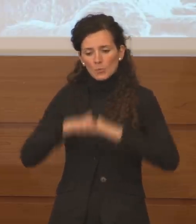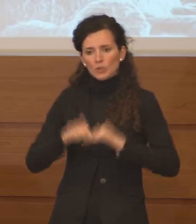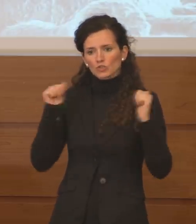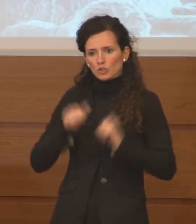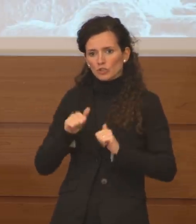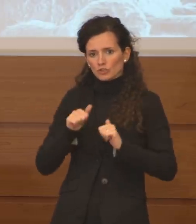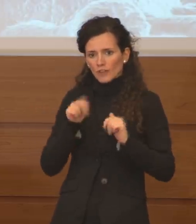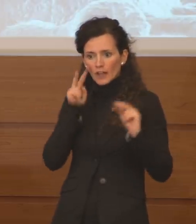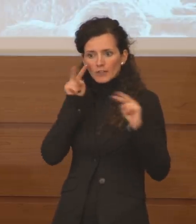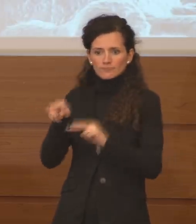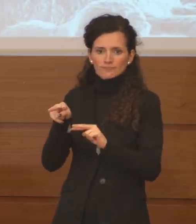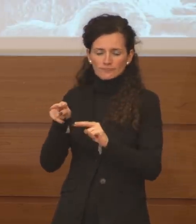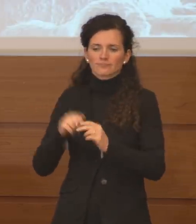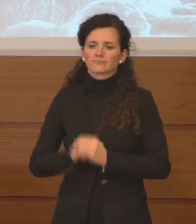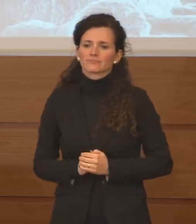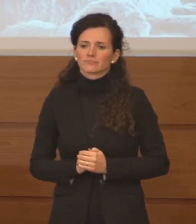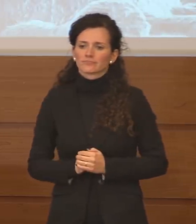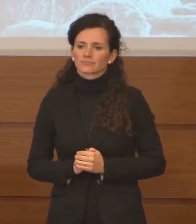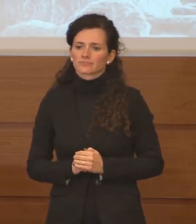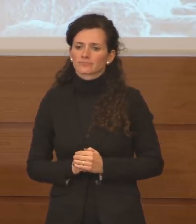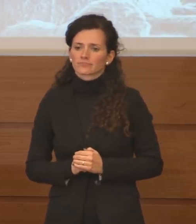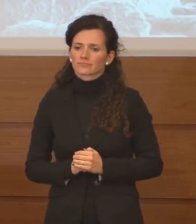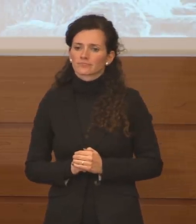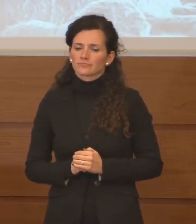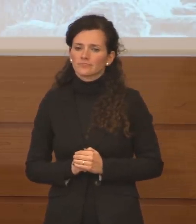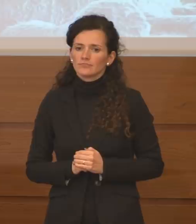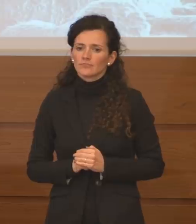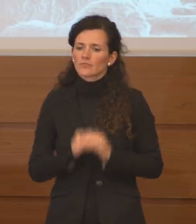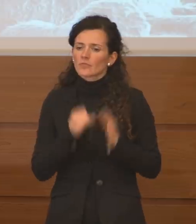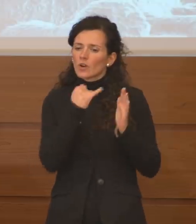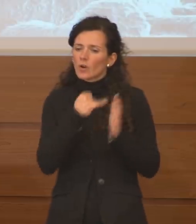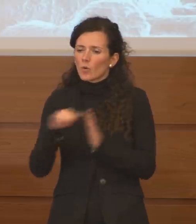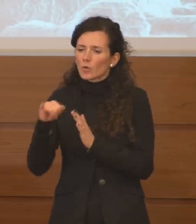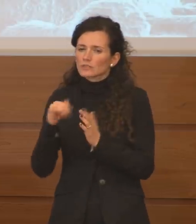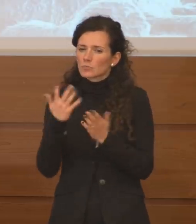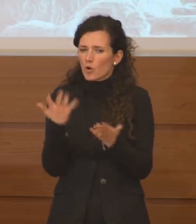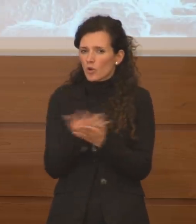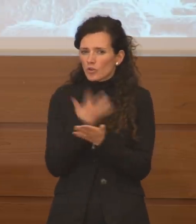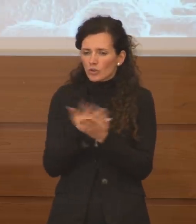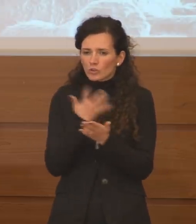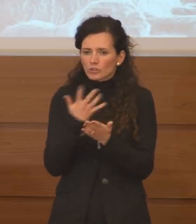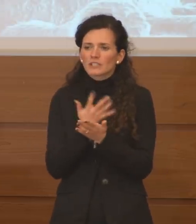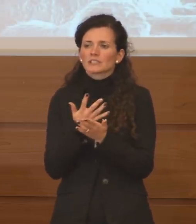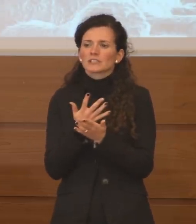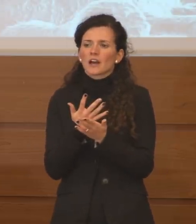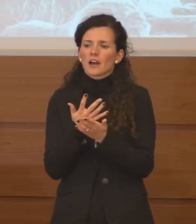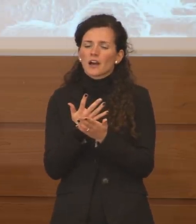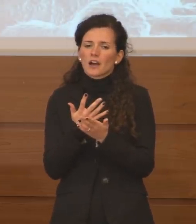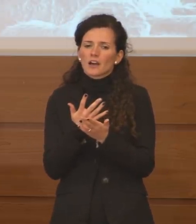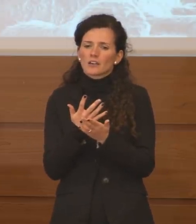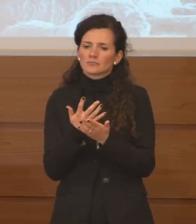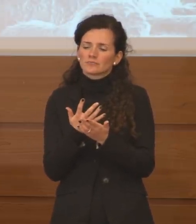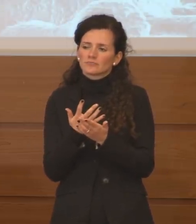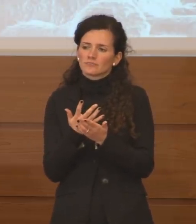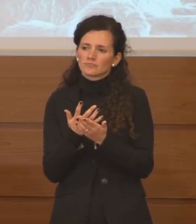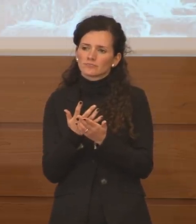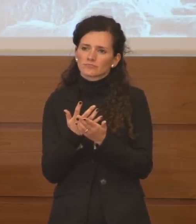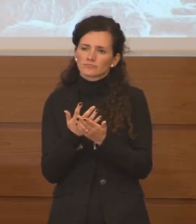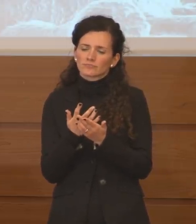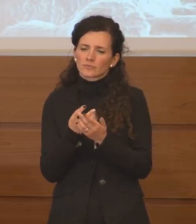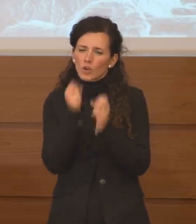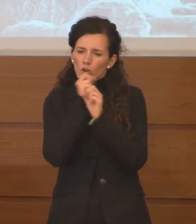civile. Un'ultima notizia, ho un paio di notazioni riguardo anche alla